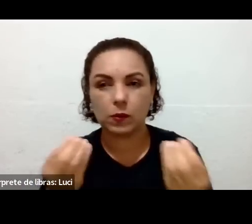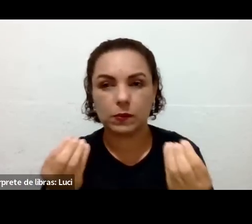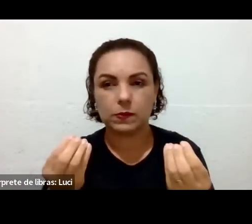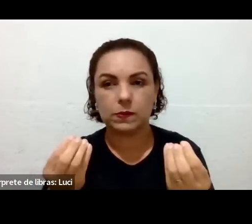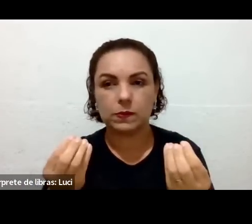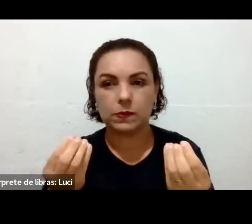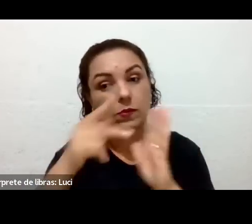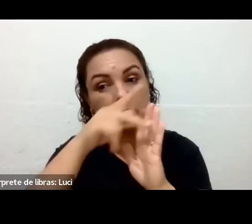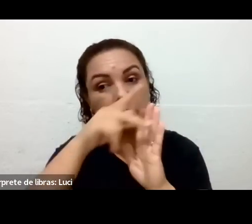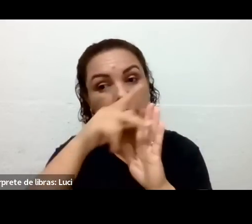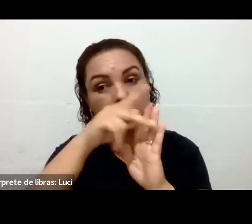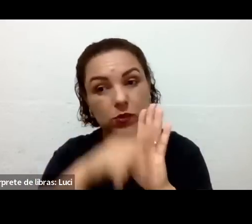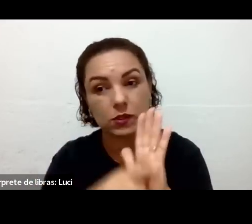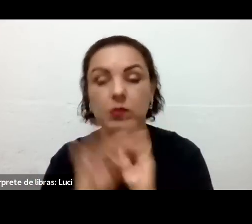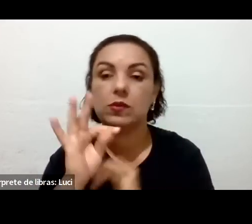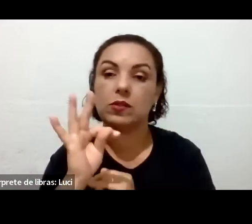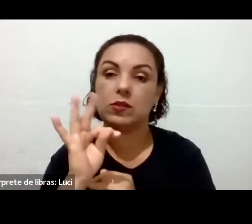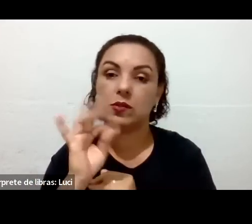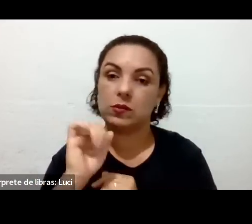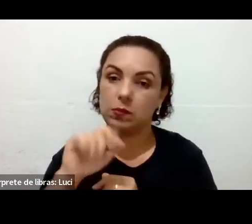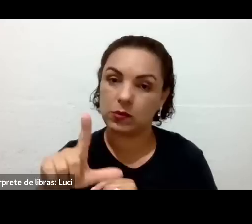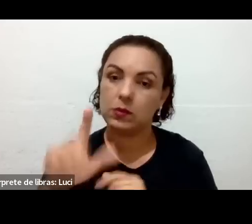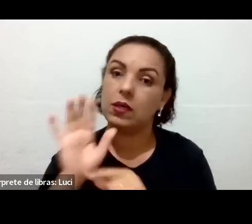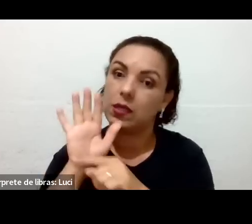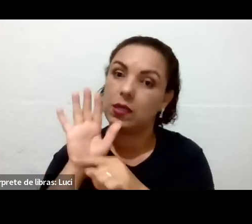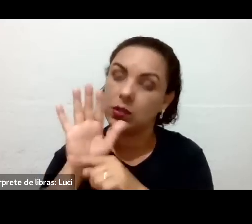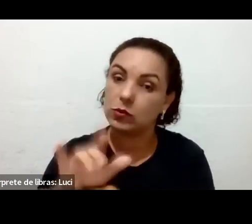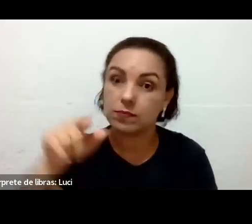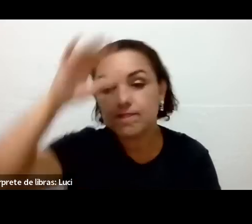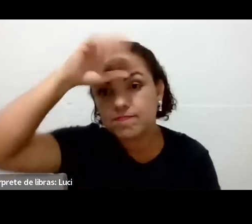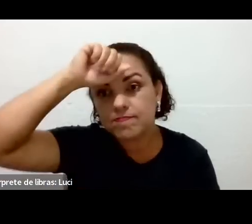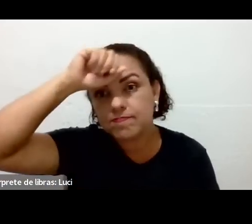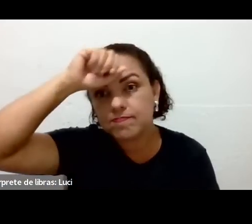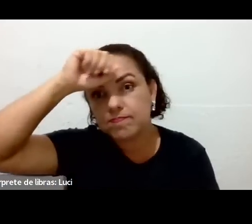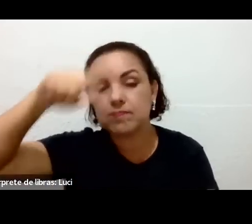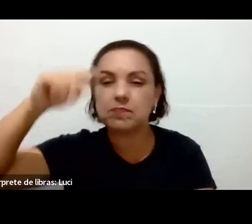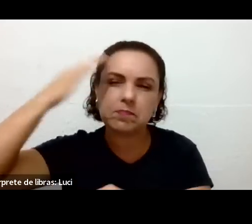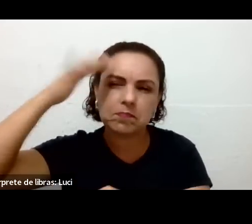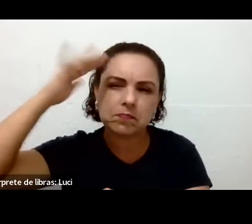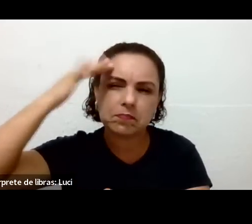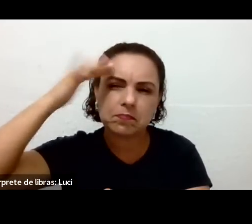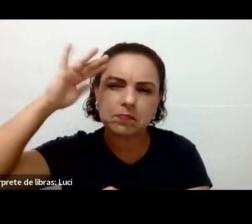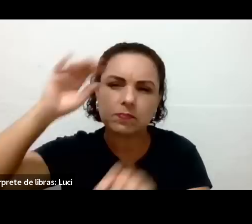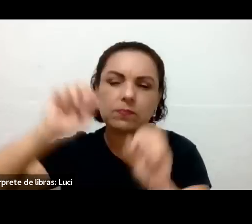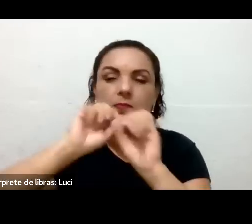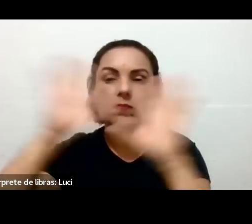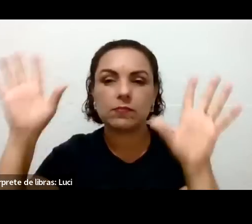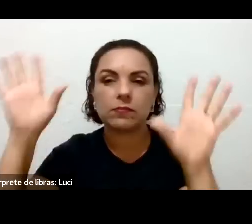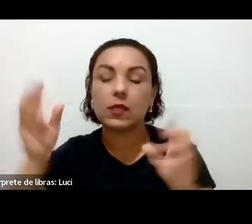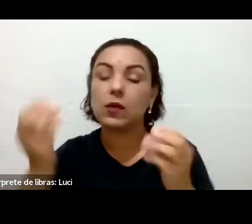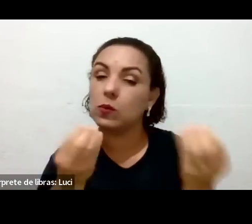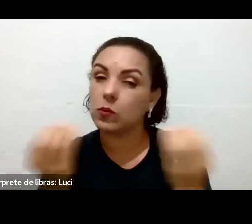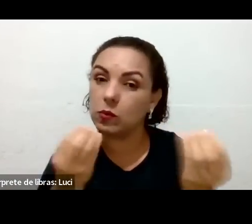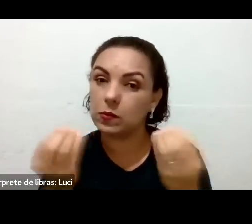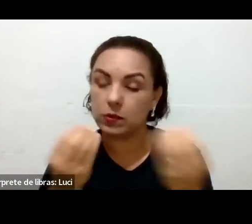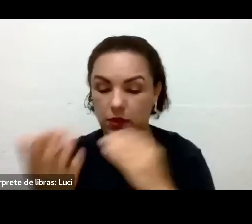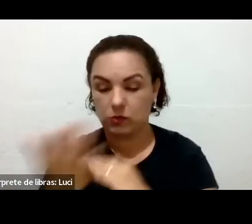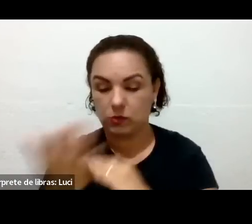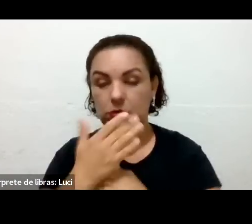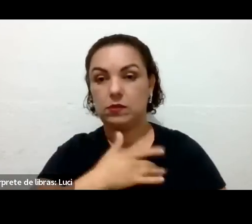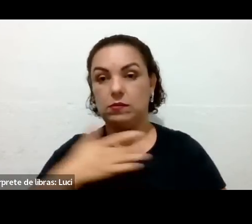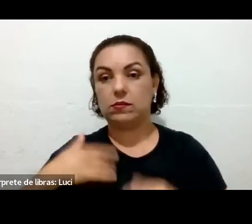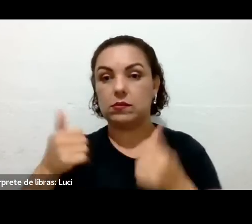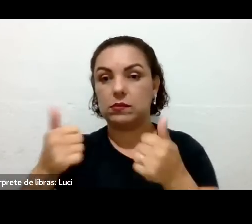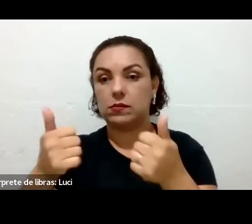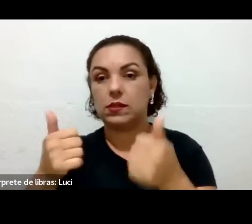momento, você tá tendo conhecimento, você ouviu a Marta falando, eu acho que você tava aqui, e outras pessoas, você vai lá no YouTube,